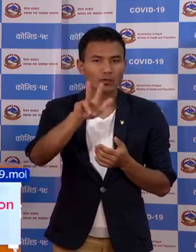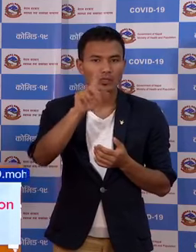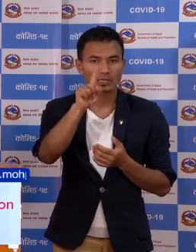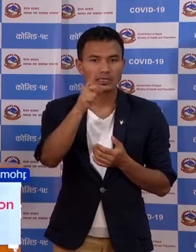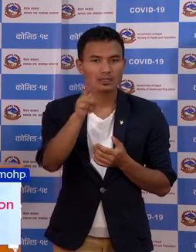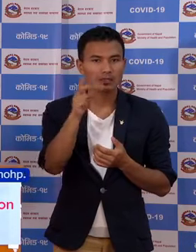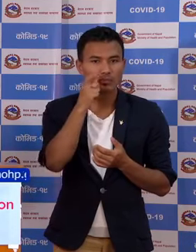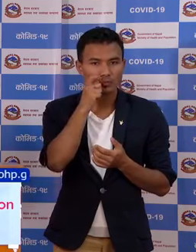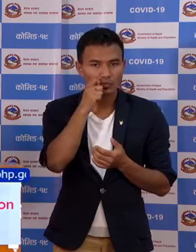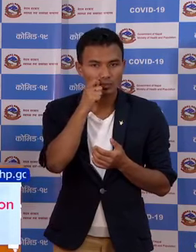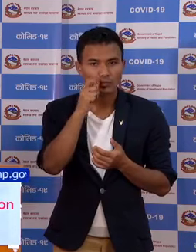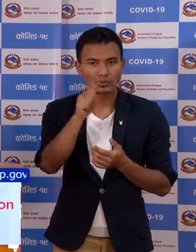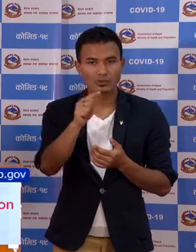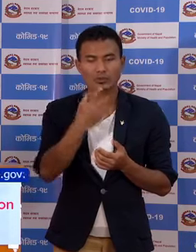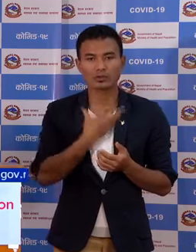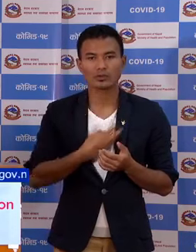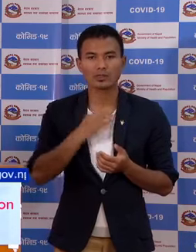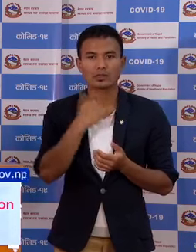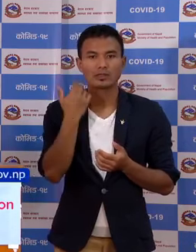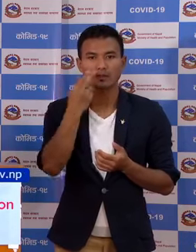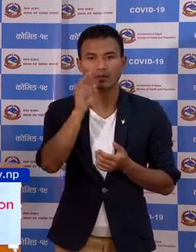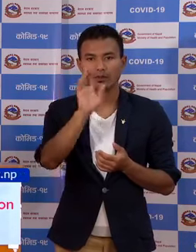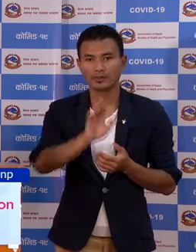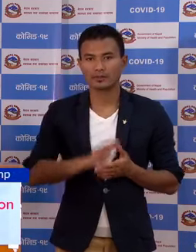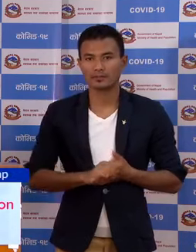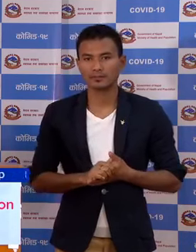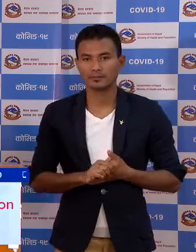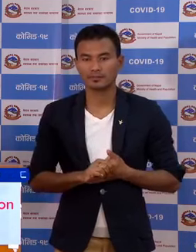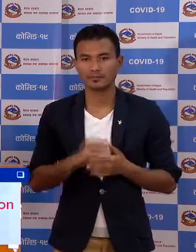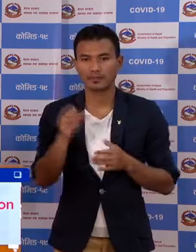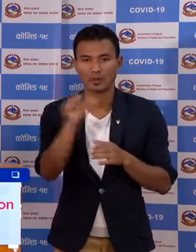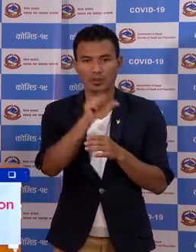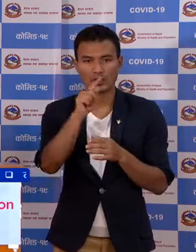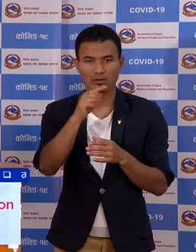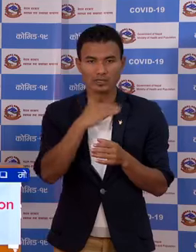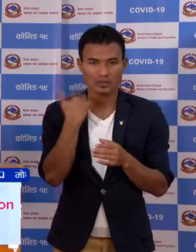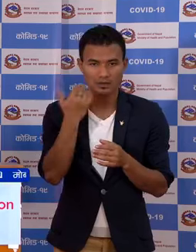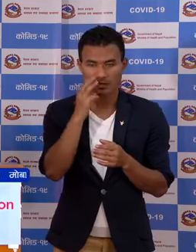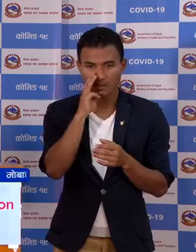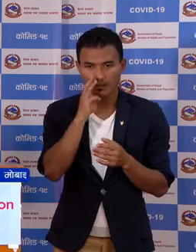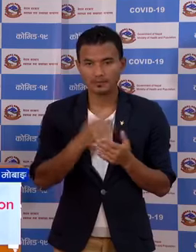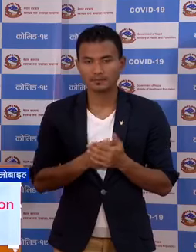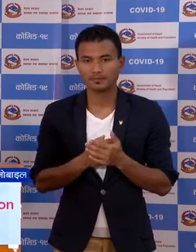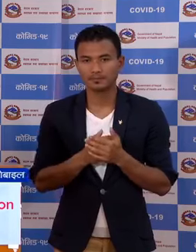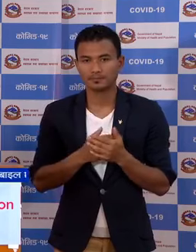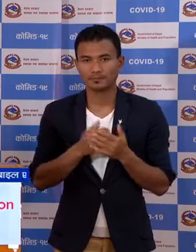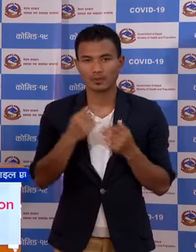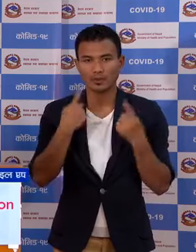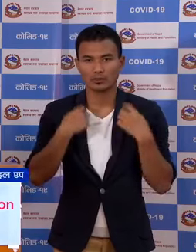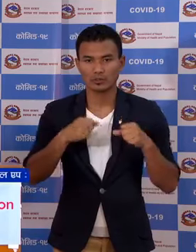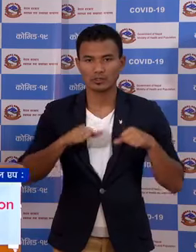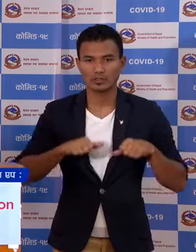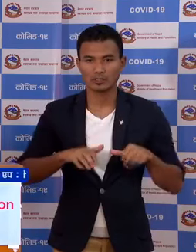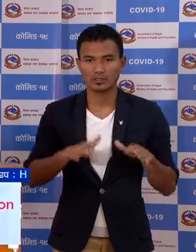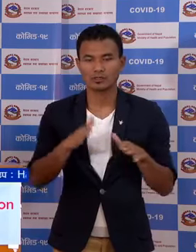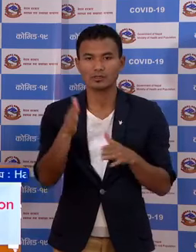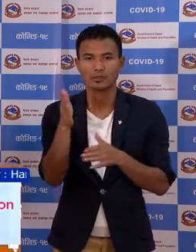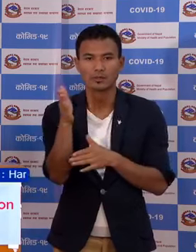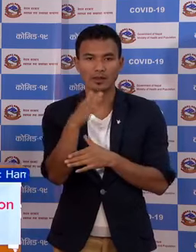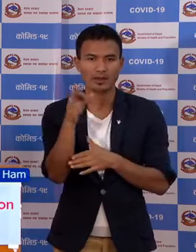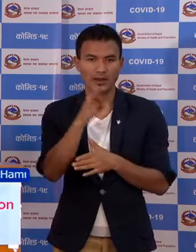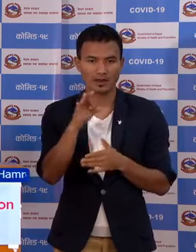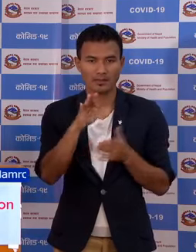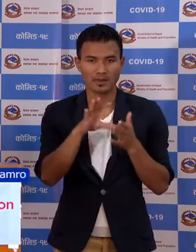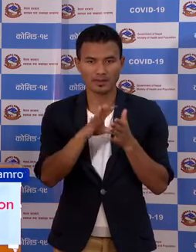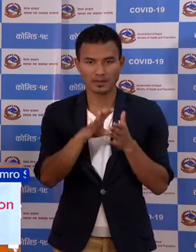एक जना पुरुषको दुखाद निदान भाएको चा र वहांको निदान परती स्वास्ते तता